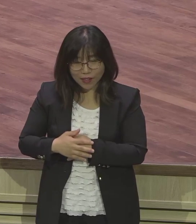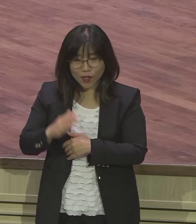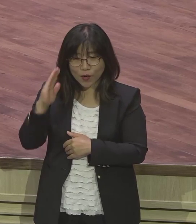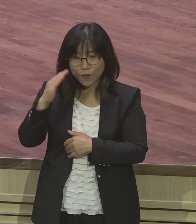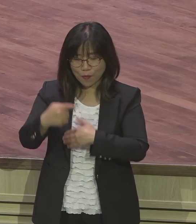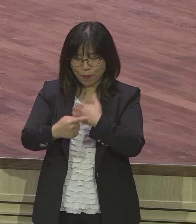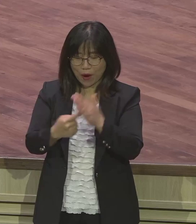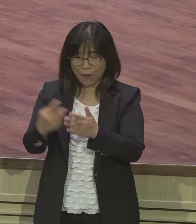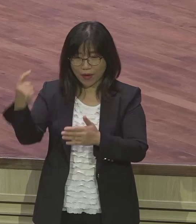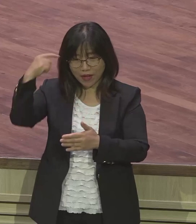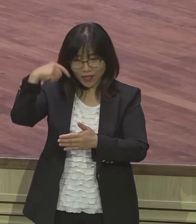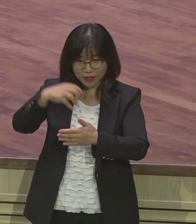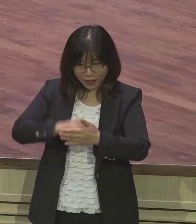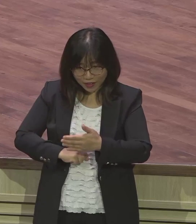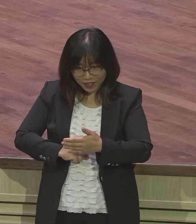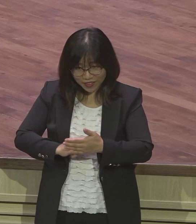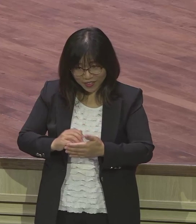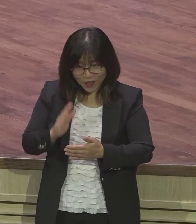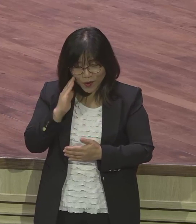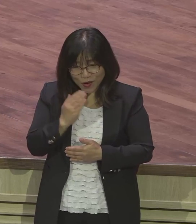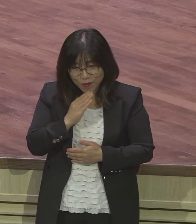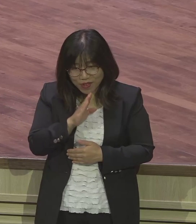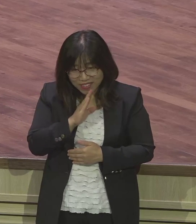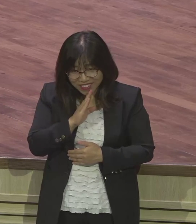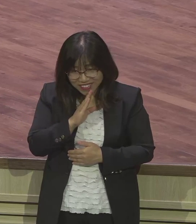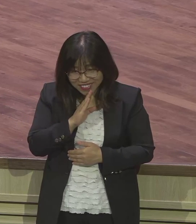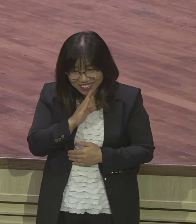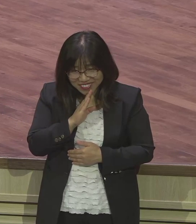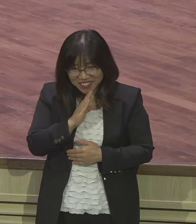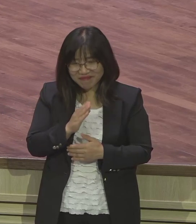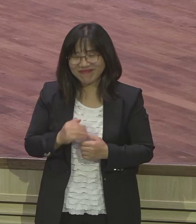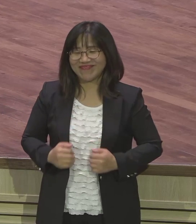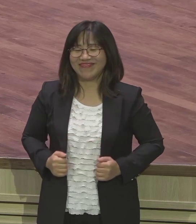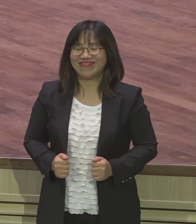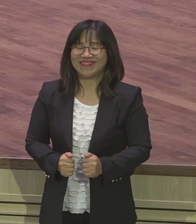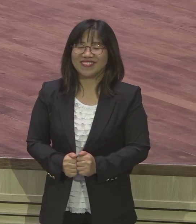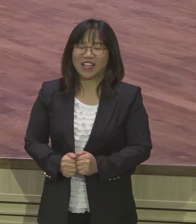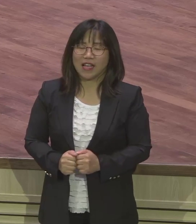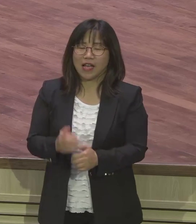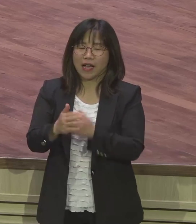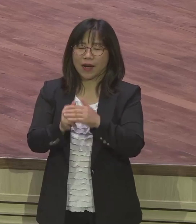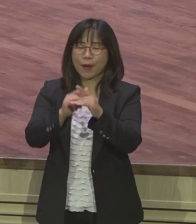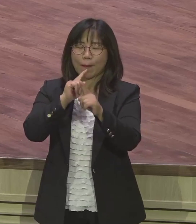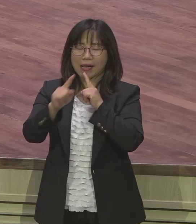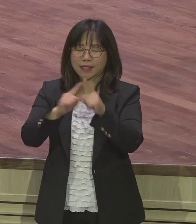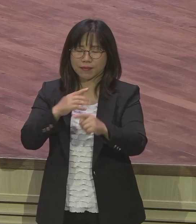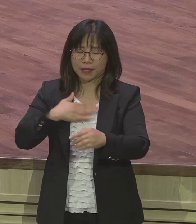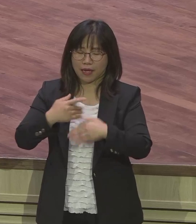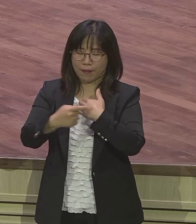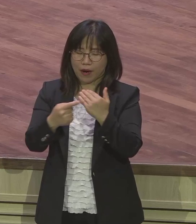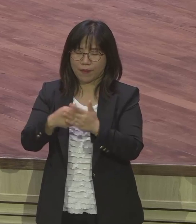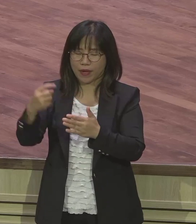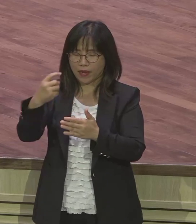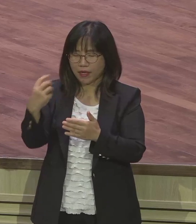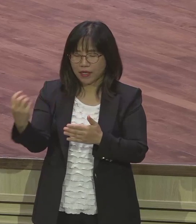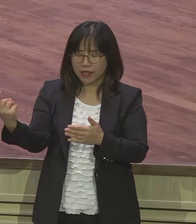들어옵니까? 이 말씀이 내 마음에 들어와서 내 그 말씀이 영향을